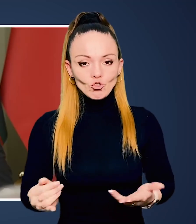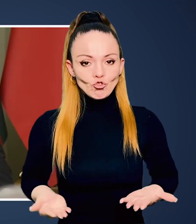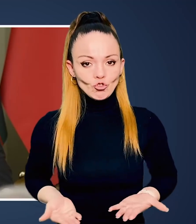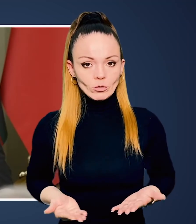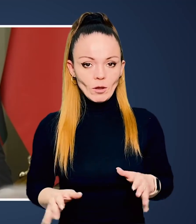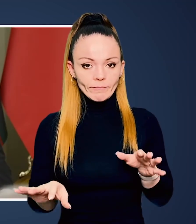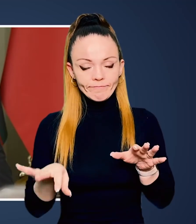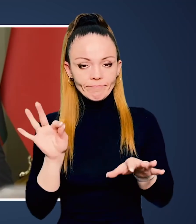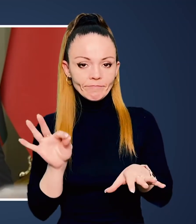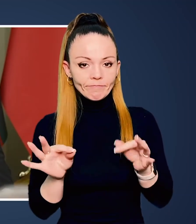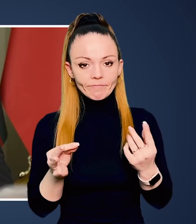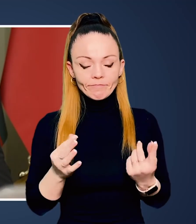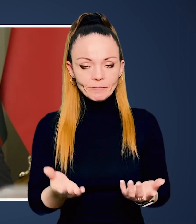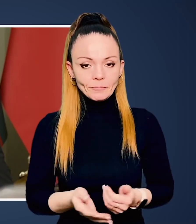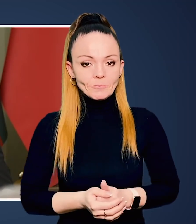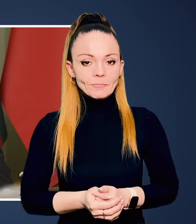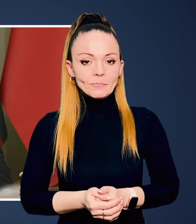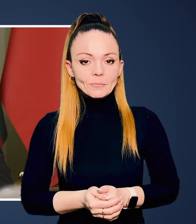і життя.